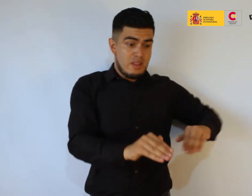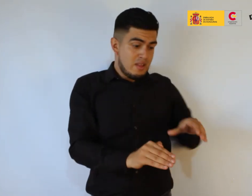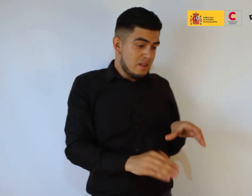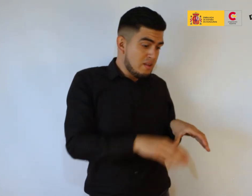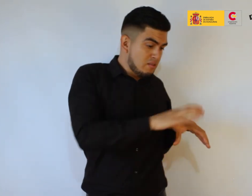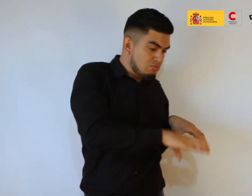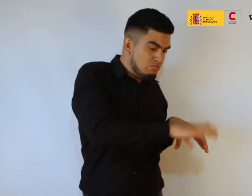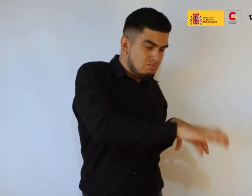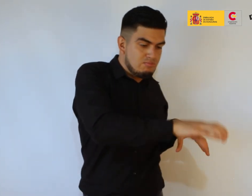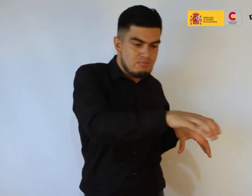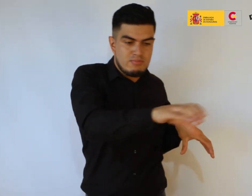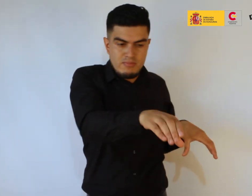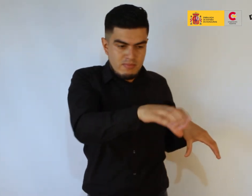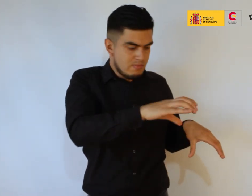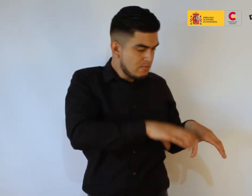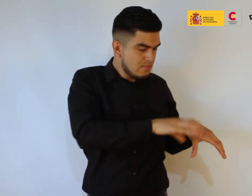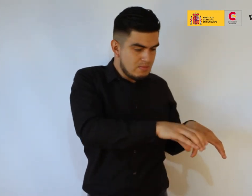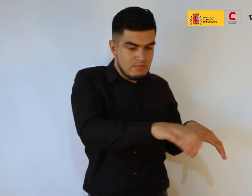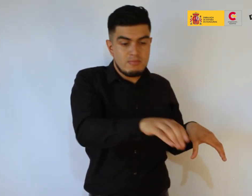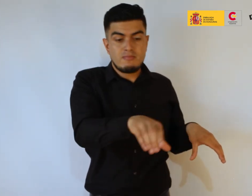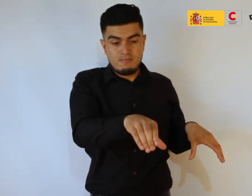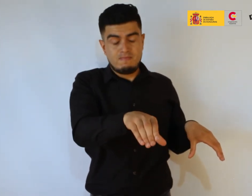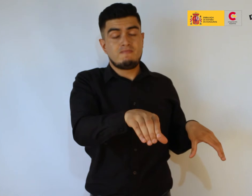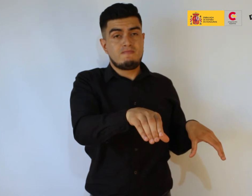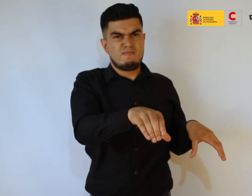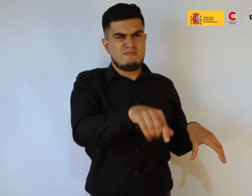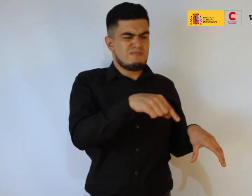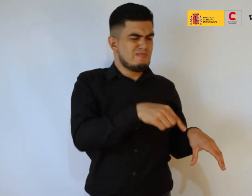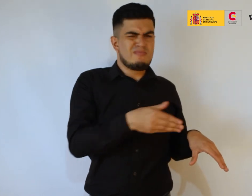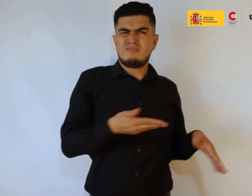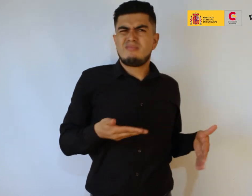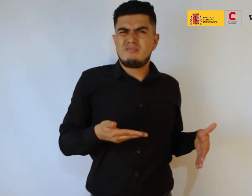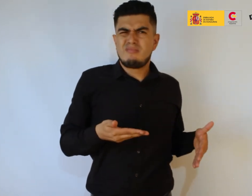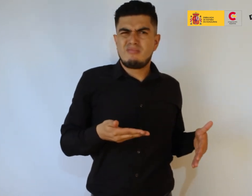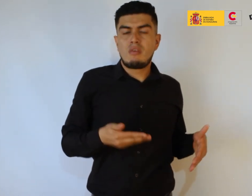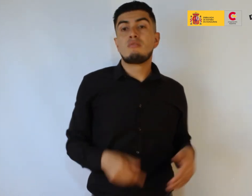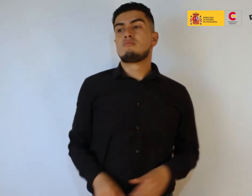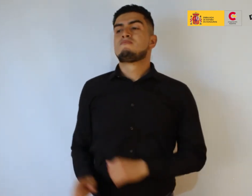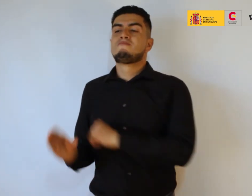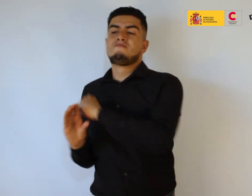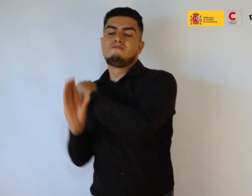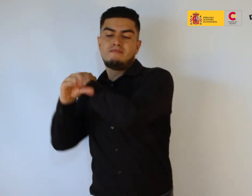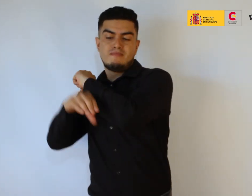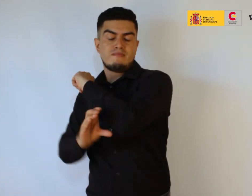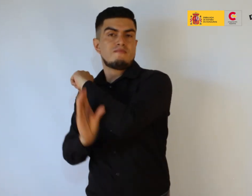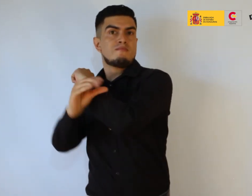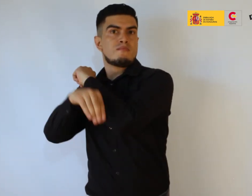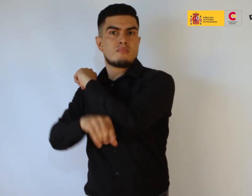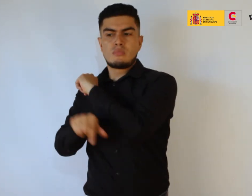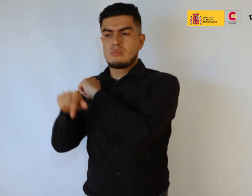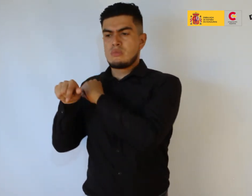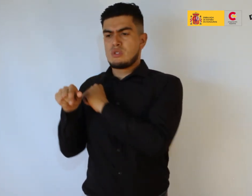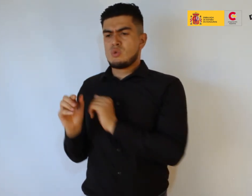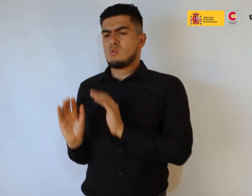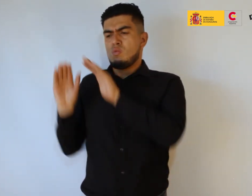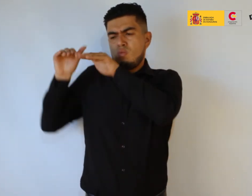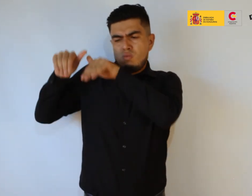separándolos de la pared a una distancia de un metro con veintidós, haciendo referencia a esa distancia, que es la que se come